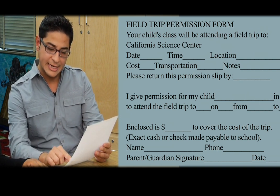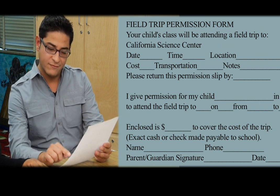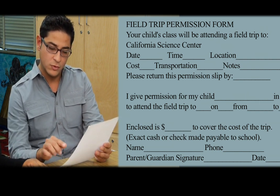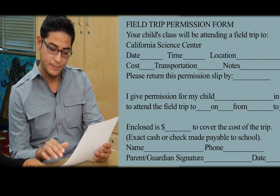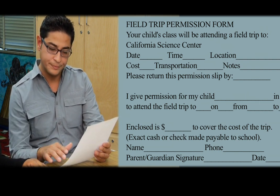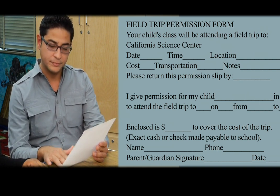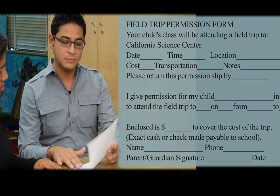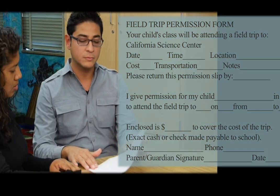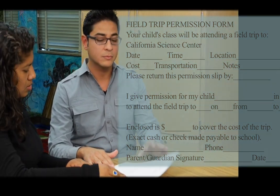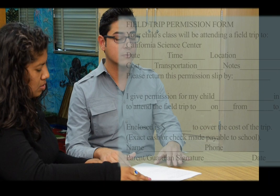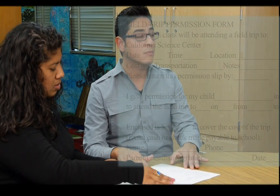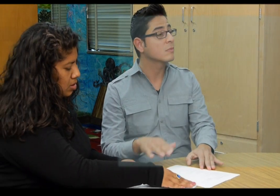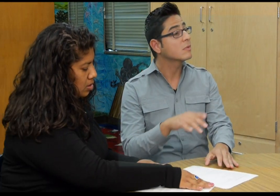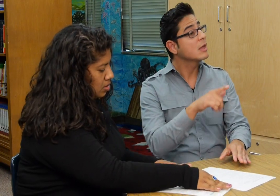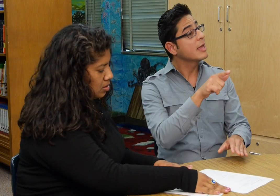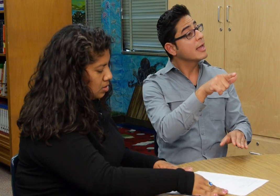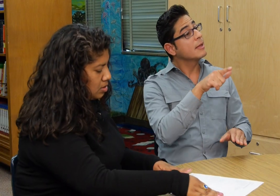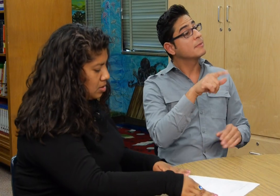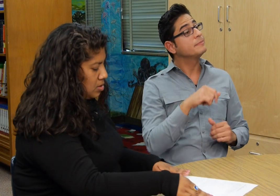el teléfono